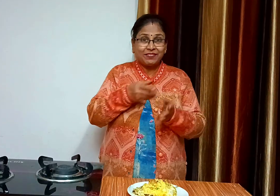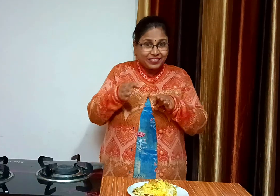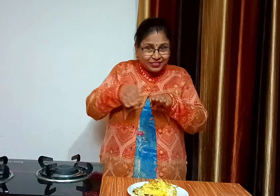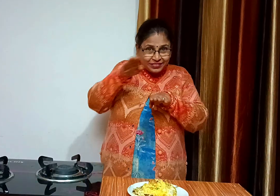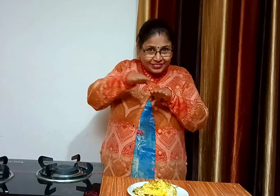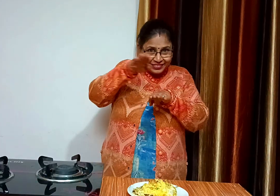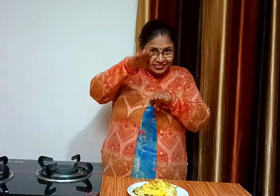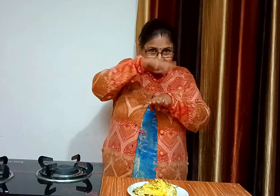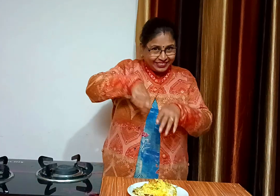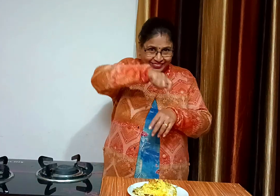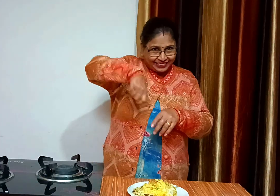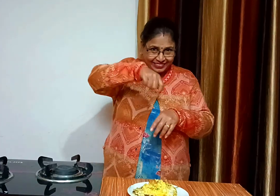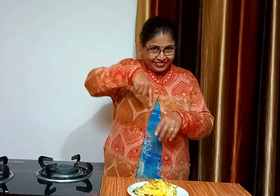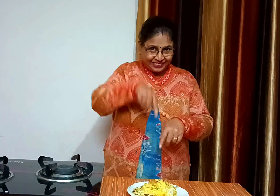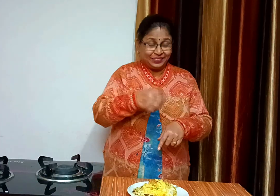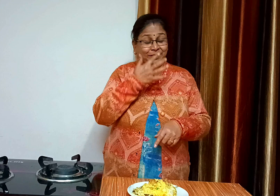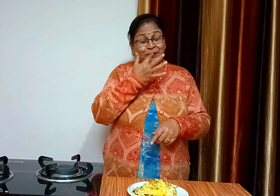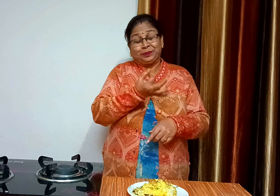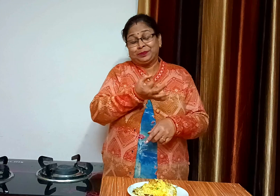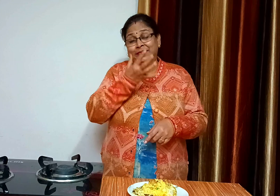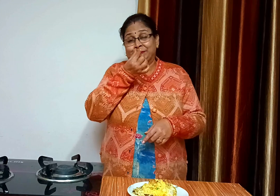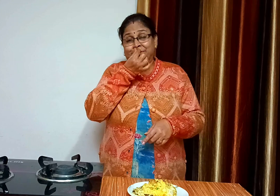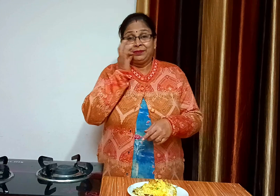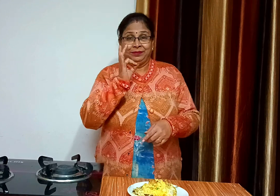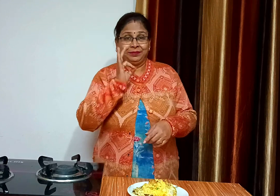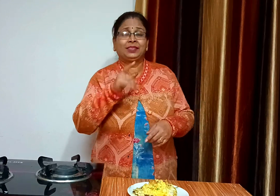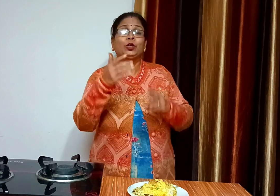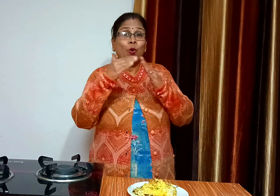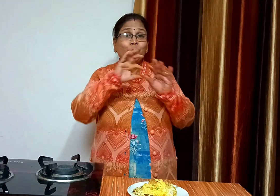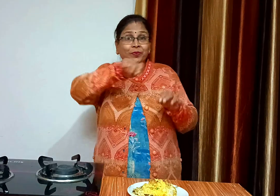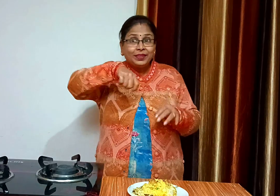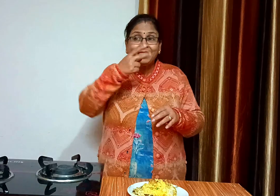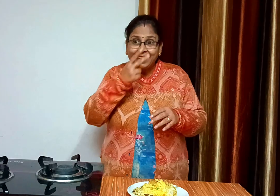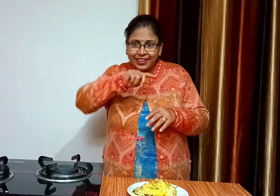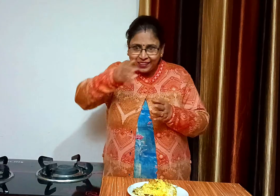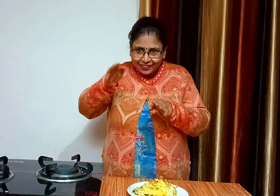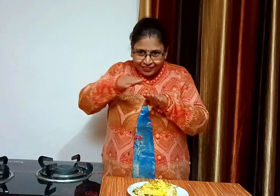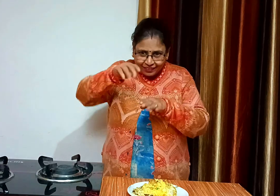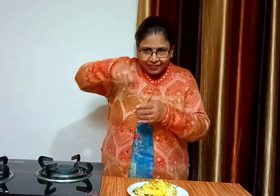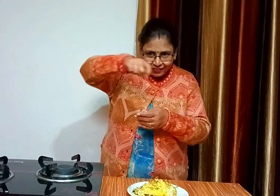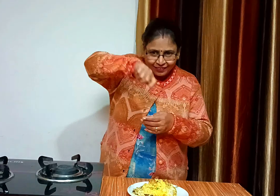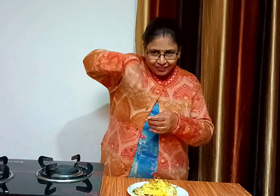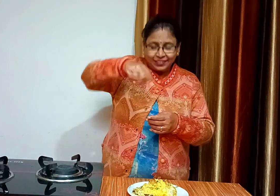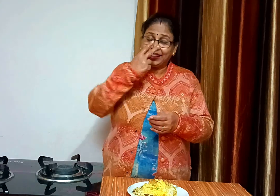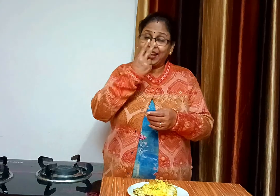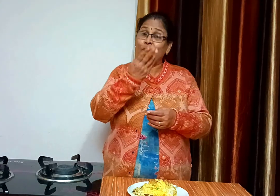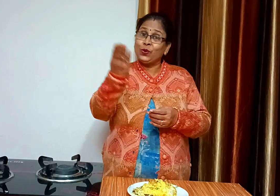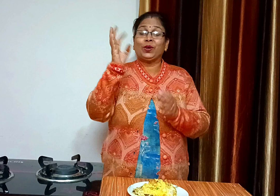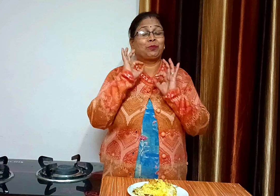अलू दम बिर्यानी बनकर तयार है यह बहुत ही टेस्टी होती है आप इसे एक बार जरूर ट्राइ कीजिएगा अगर